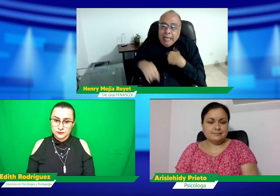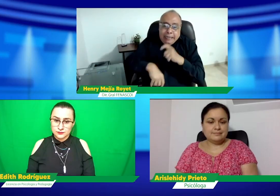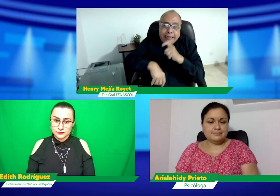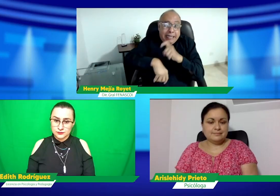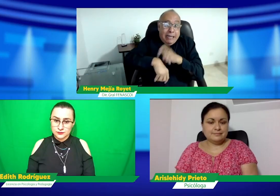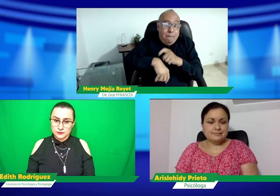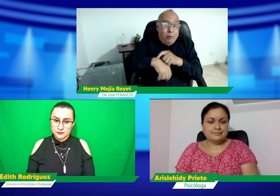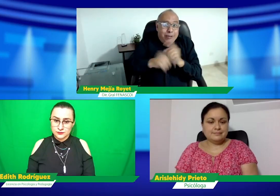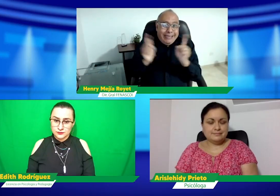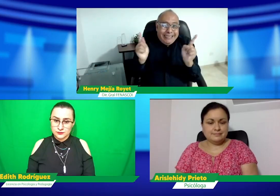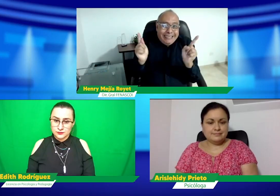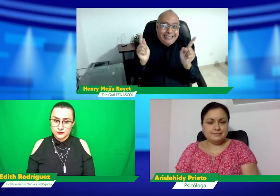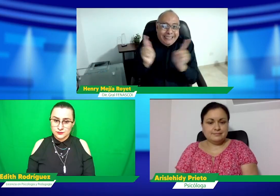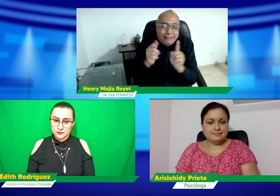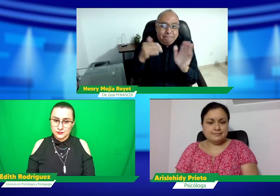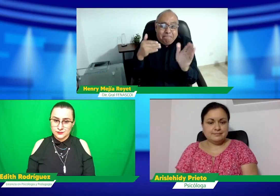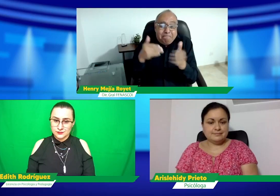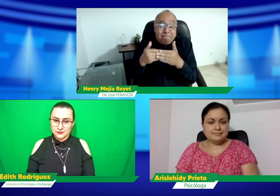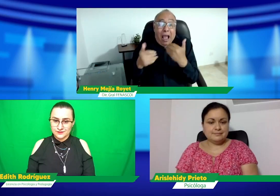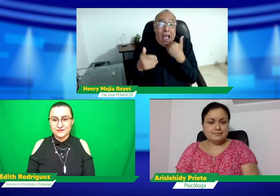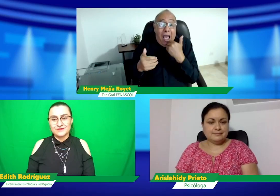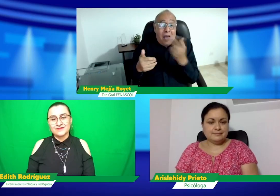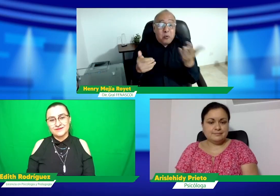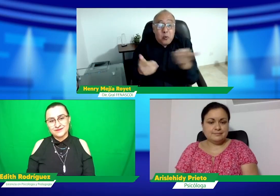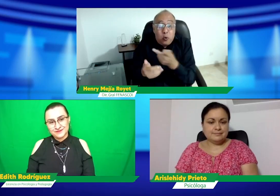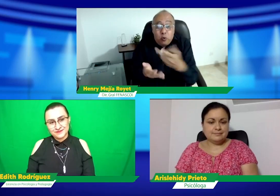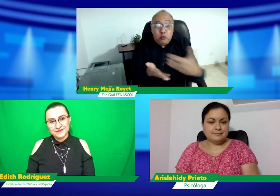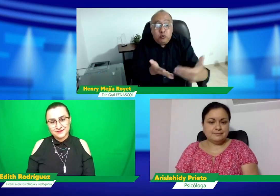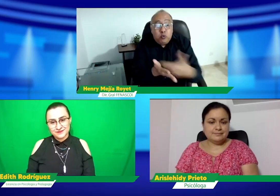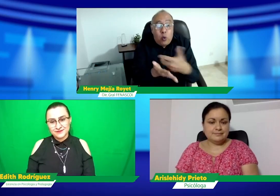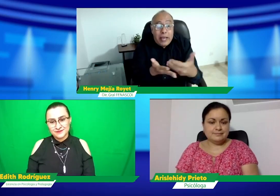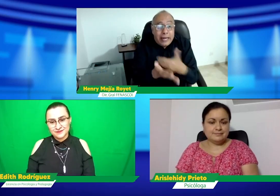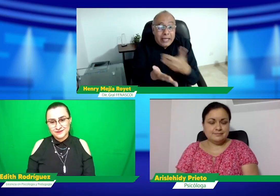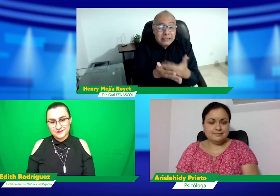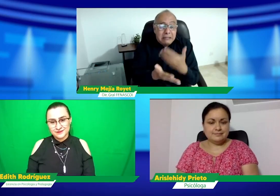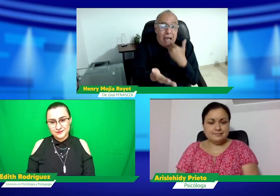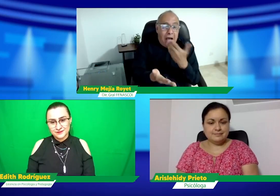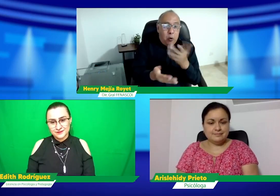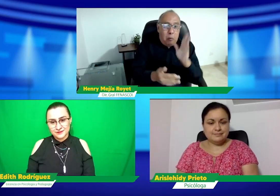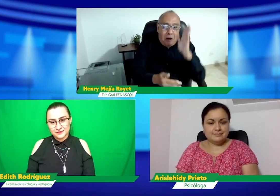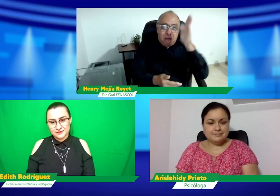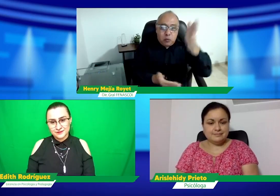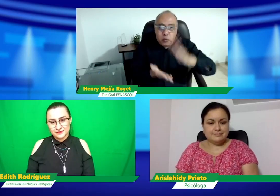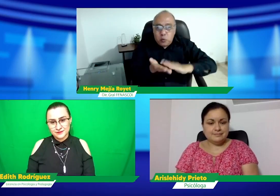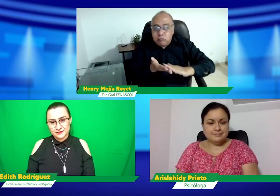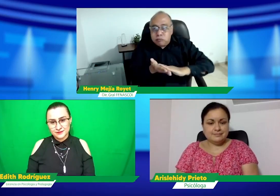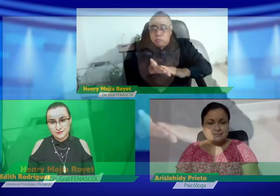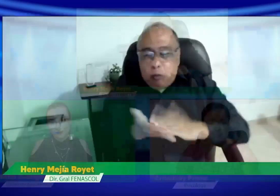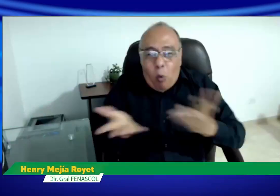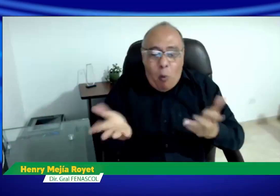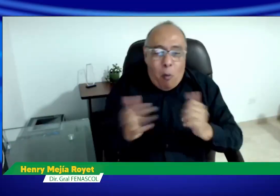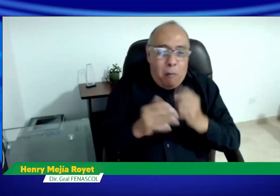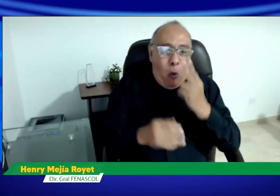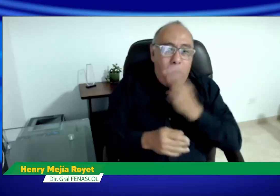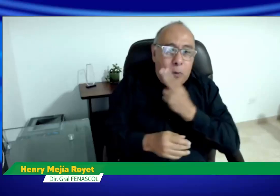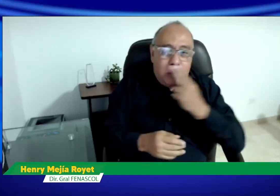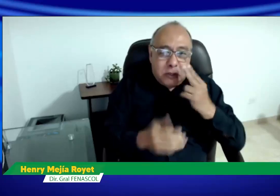si no conocemos estas situaciones no hay incidencia, es el llamado a la incidencia, no sé ya para el cierre